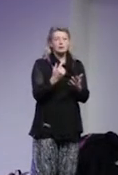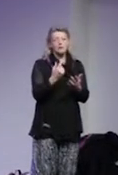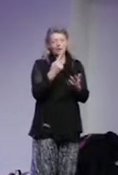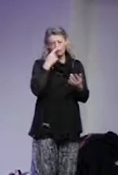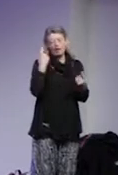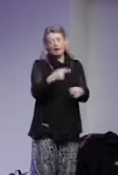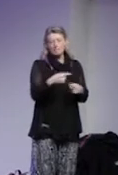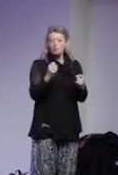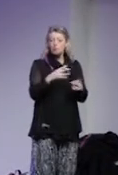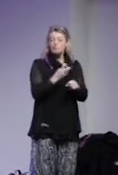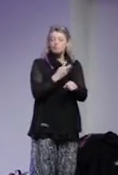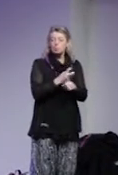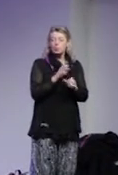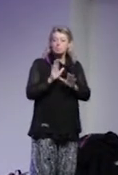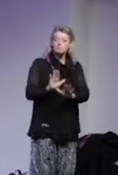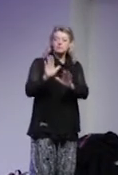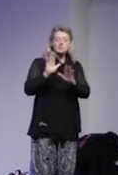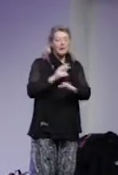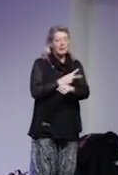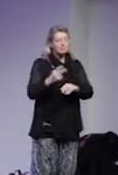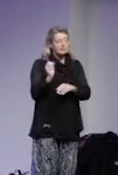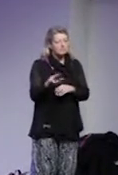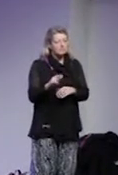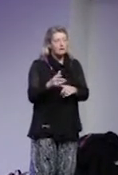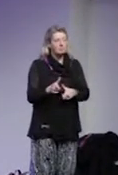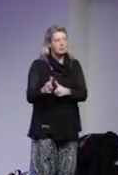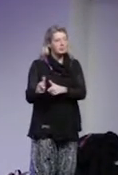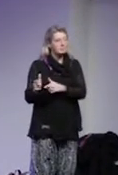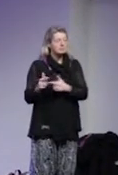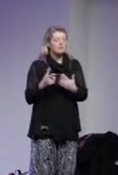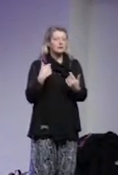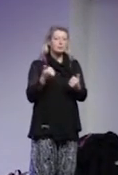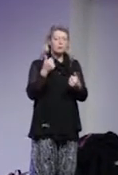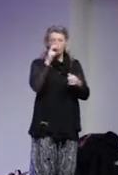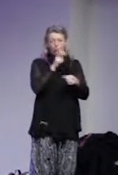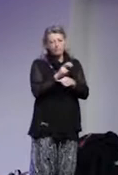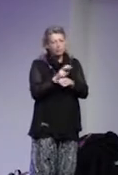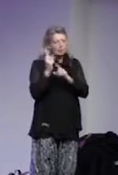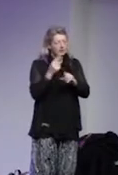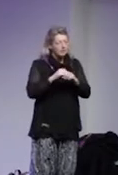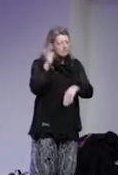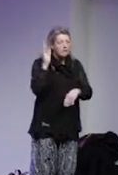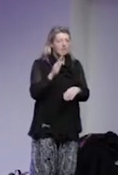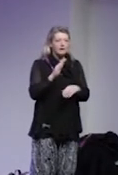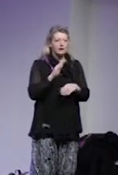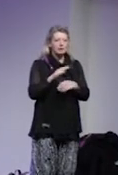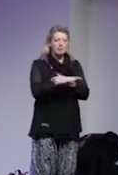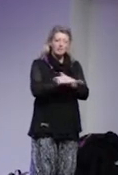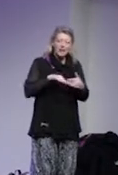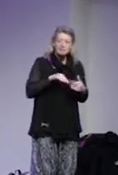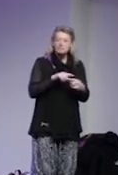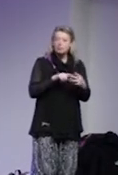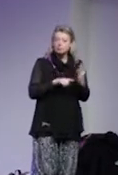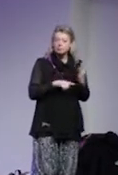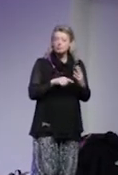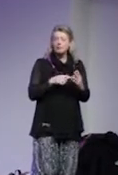ska motverka våtsam extremism eller terrorism. Vi behöver övervaka människor mer, behöver inskränka föreningsfrihet och så vidare.